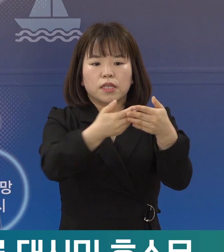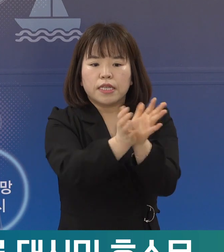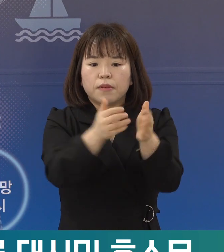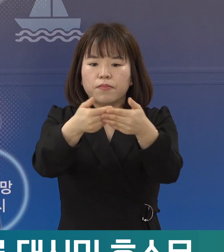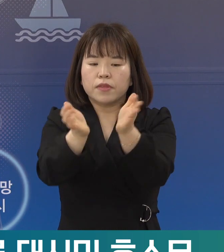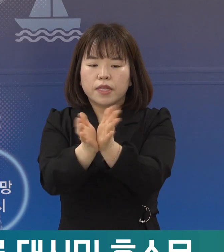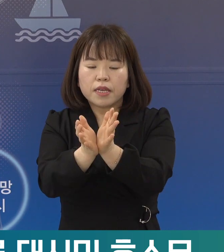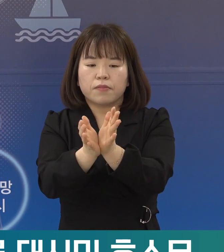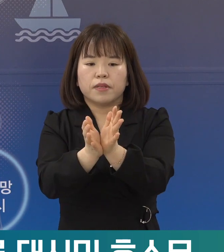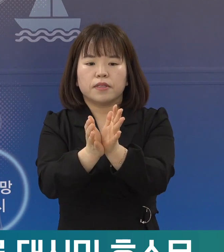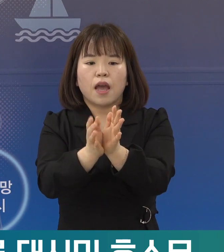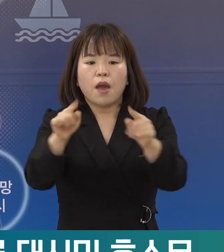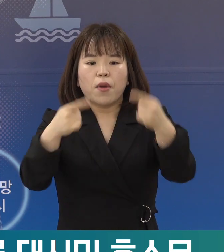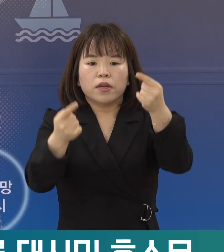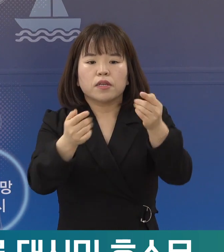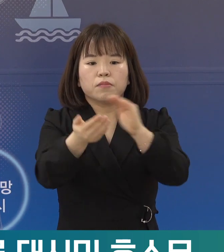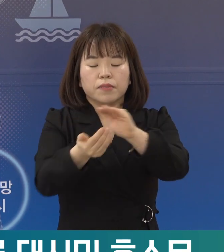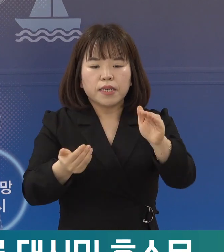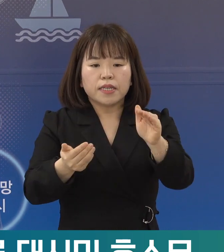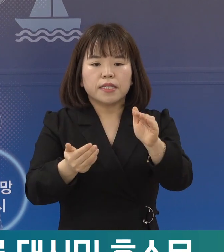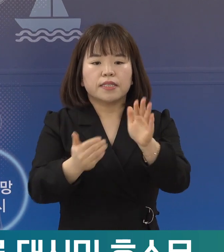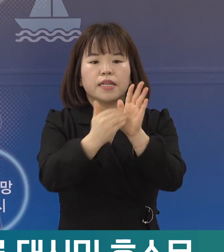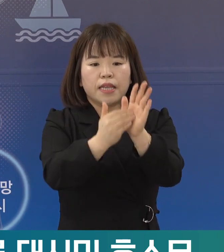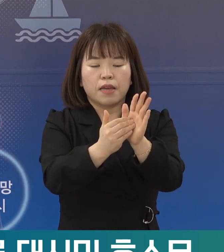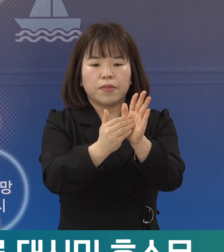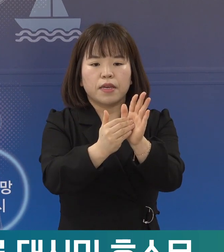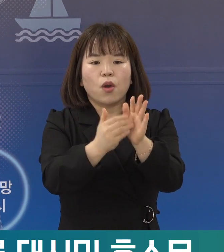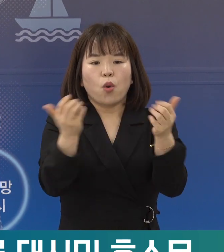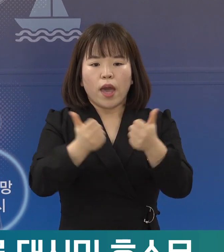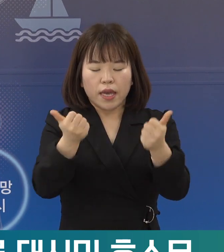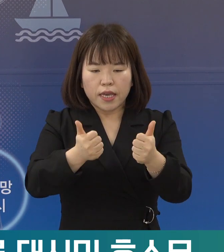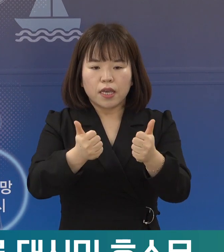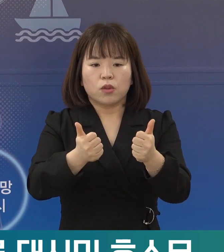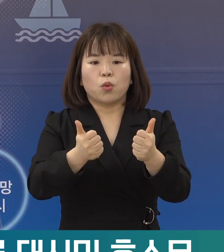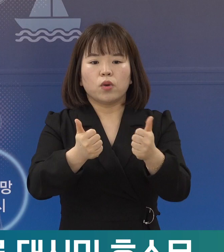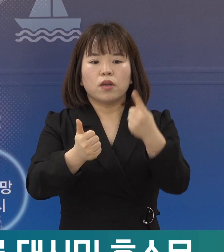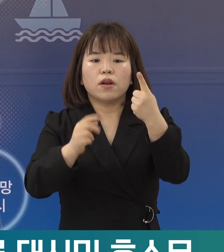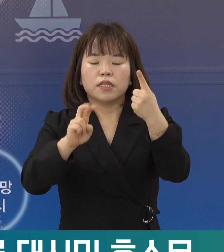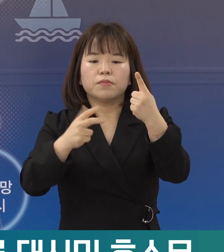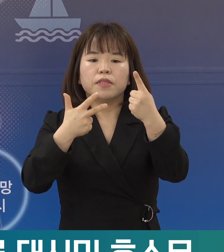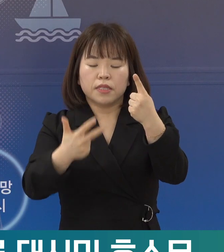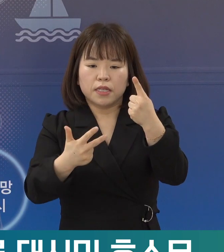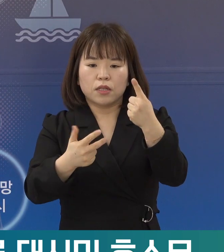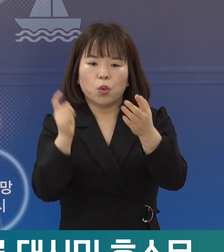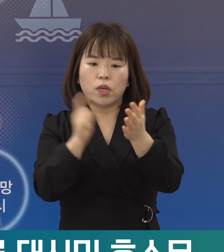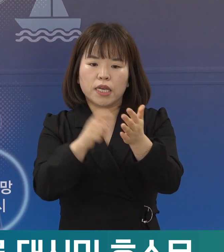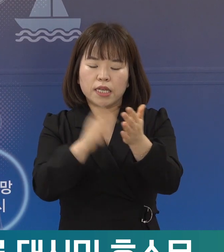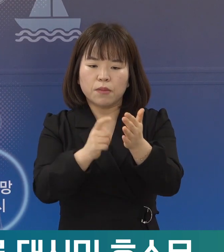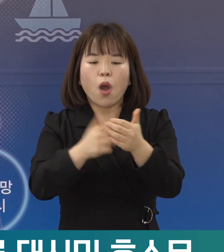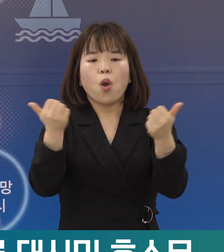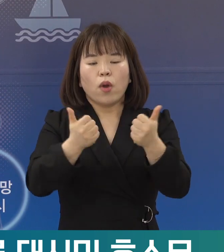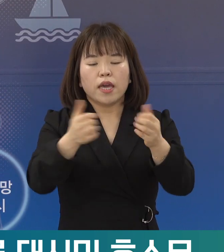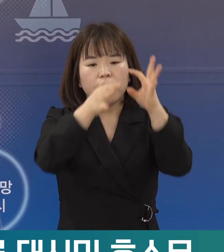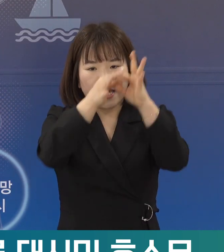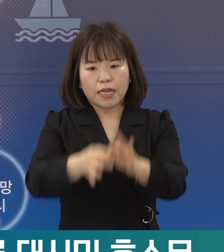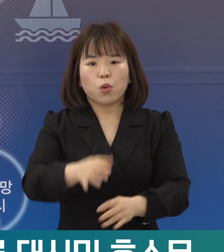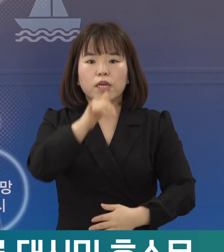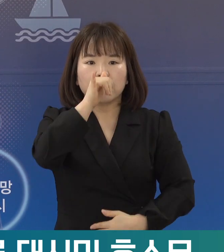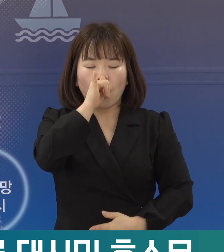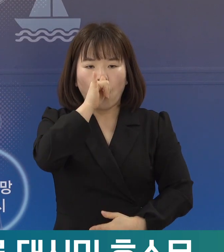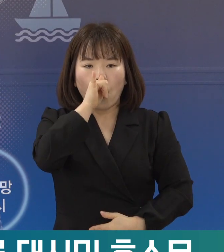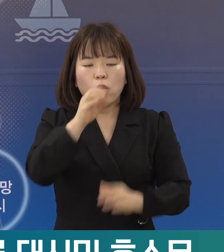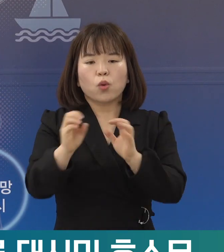특별 방역 대책회의, 1월 21일 민관협력 긴급 대책회의를 연이어 개최하고,